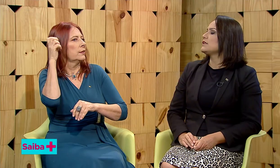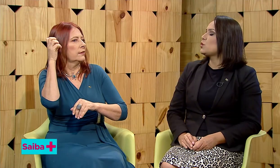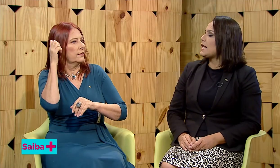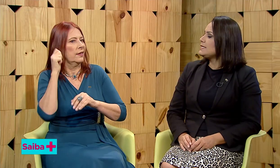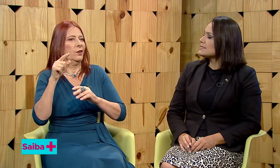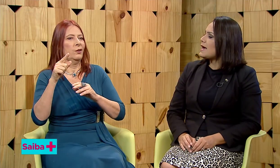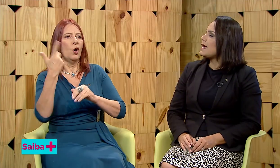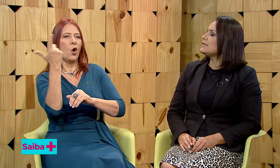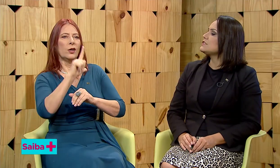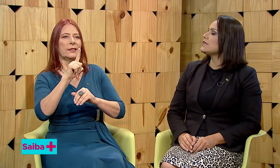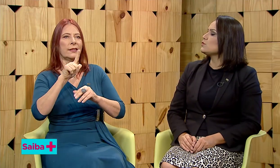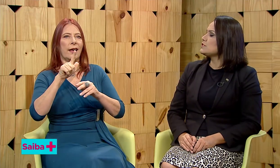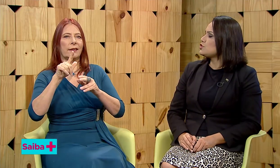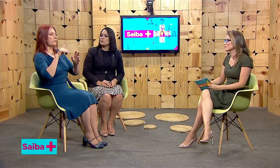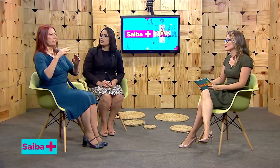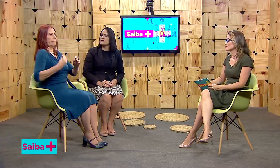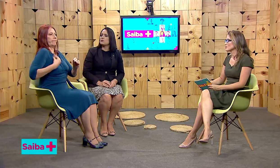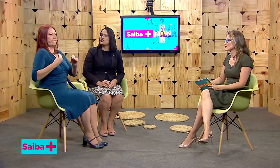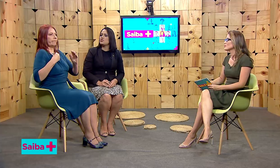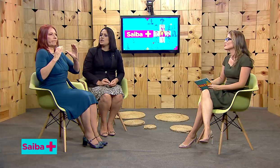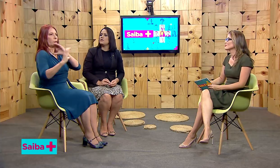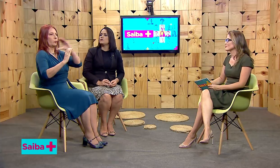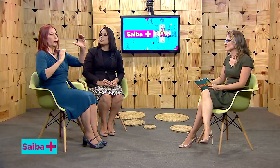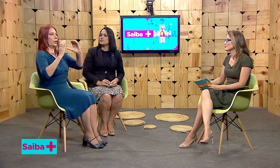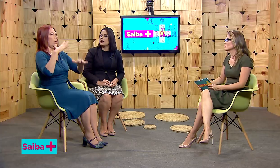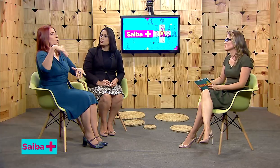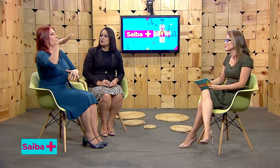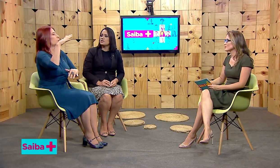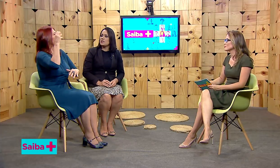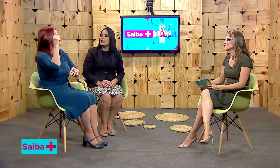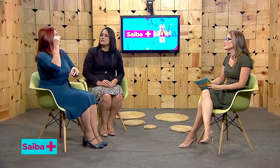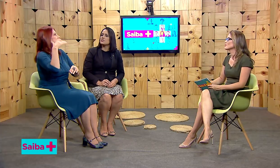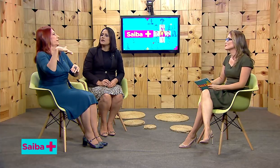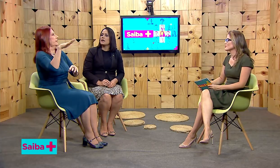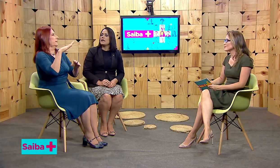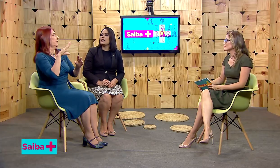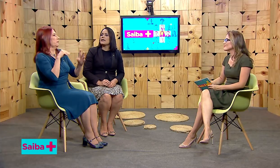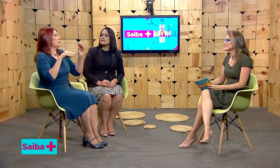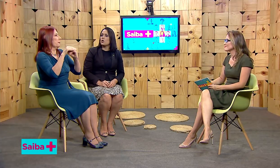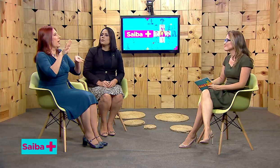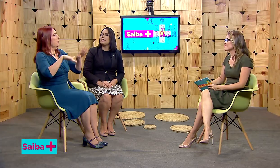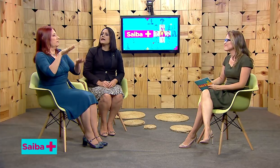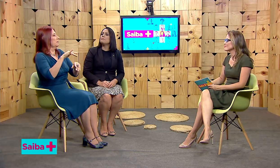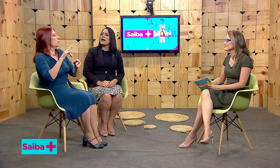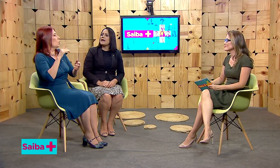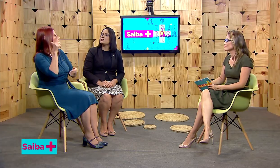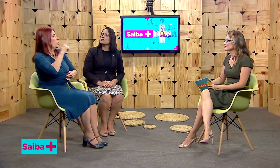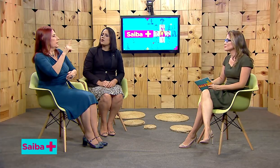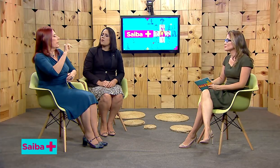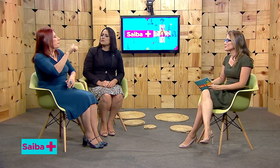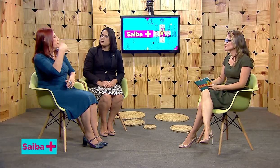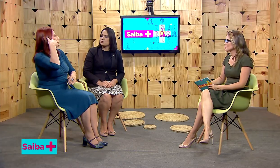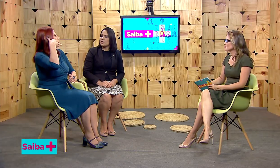sendo oralizadas, tendo os estímulos auditivos, com as tecnologias, e ela se comunica mais com as pessoas